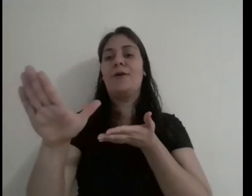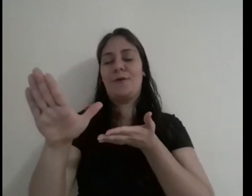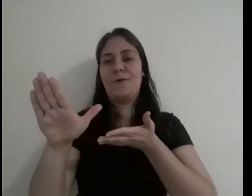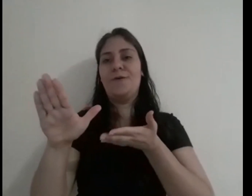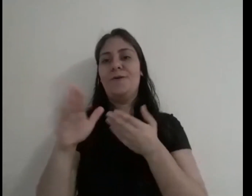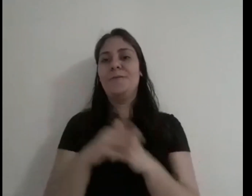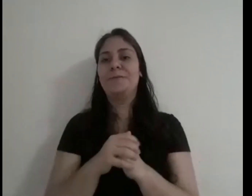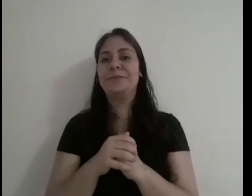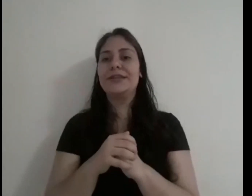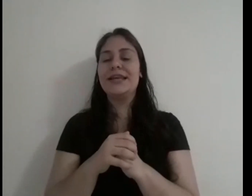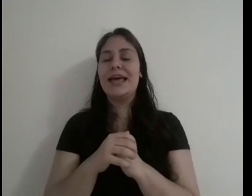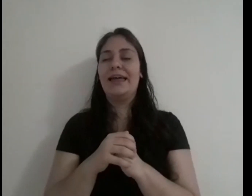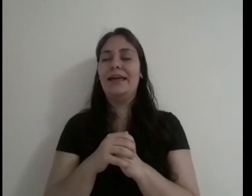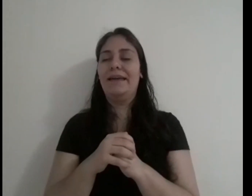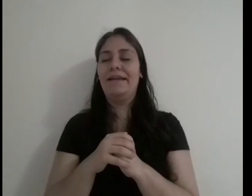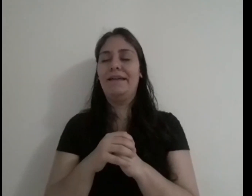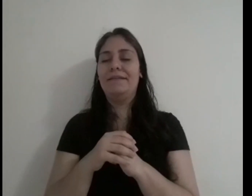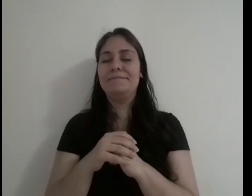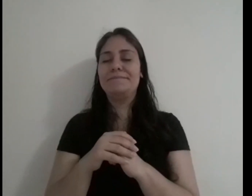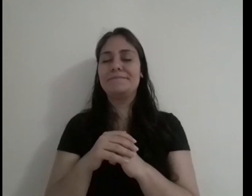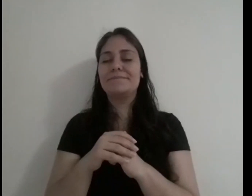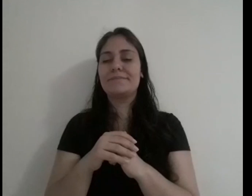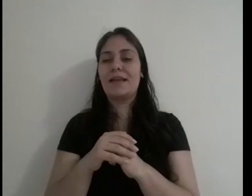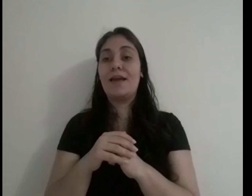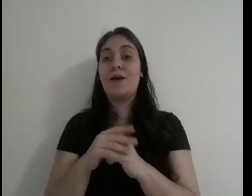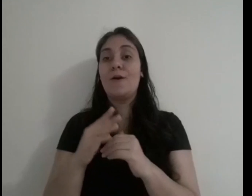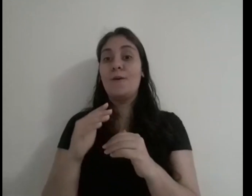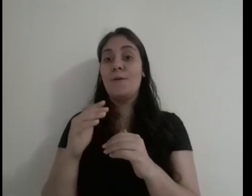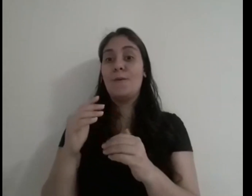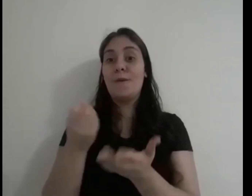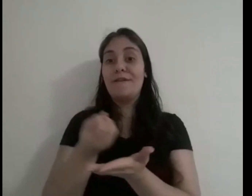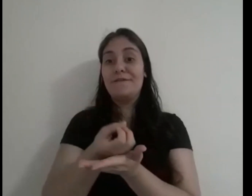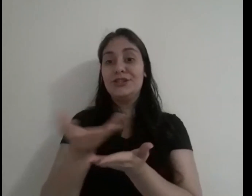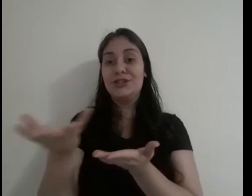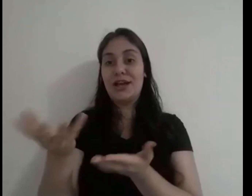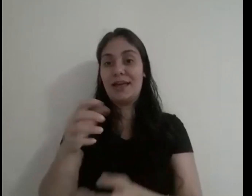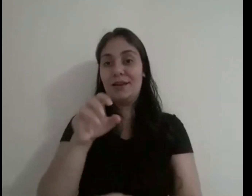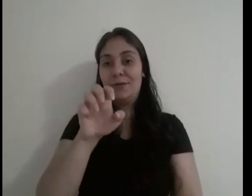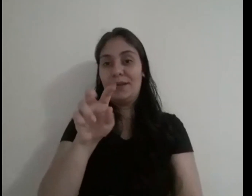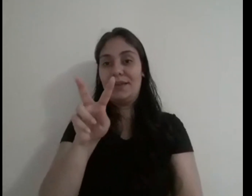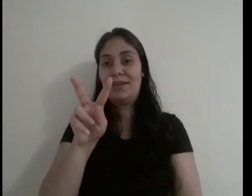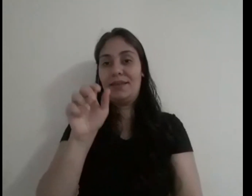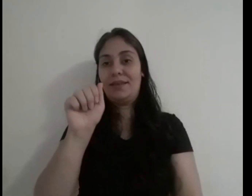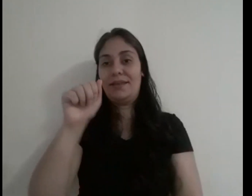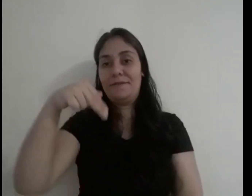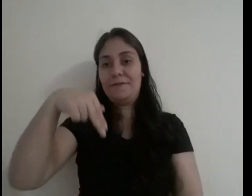Evangelho segundo o Espiritismo.